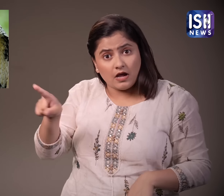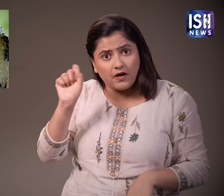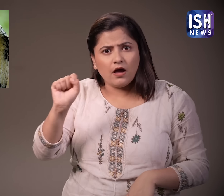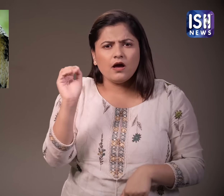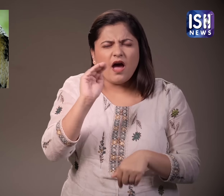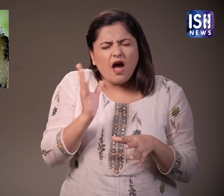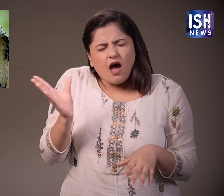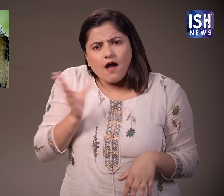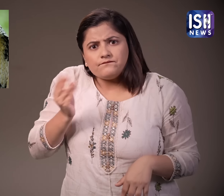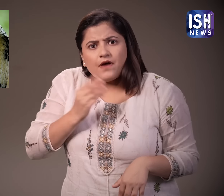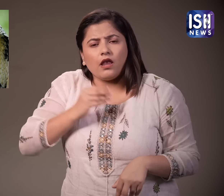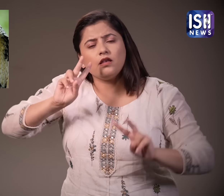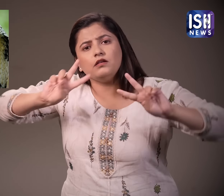साप के काटने की बाद कर रहा था